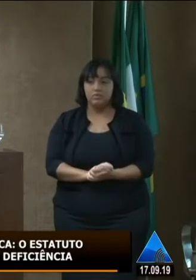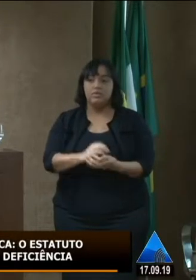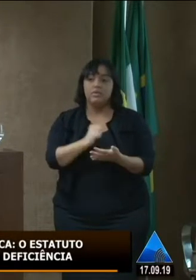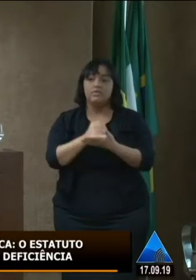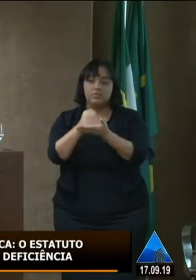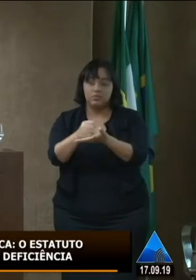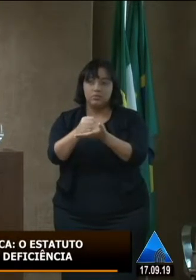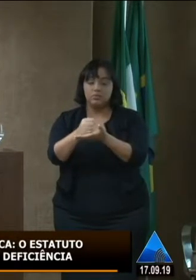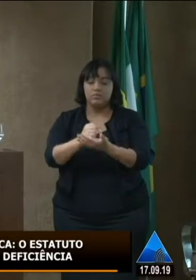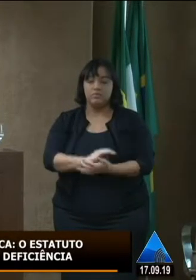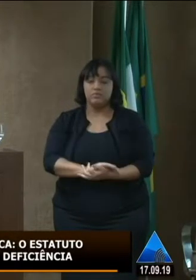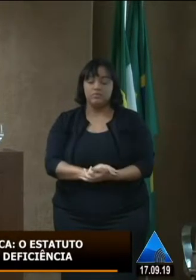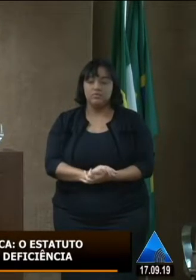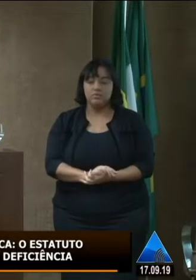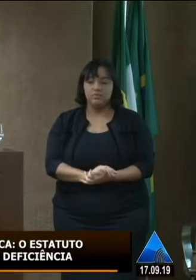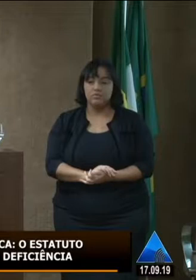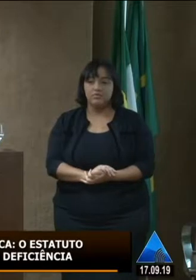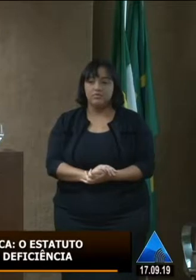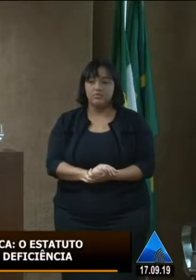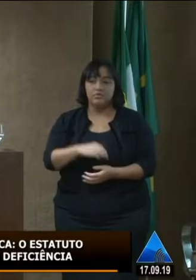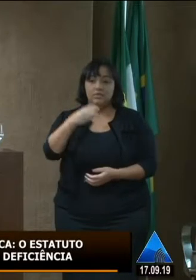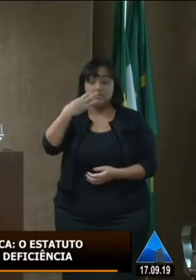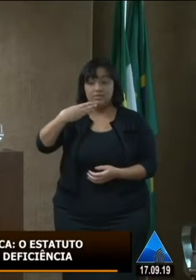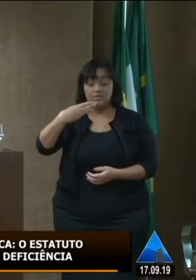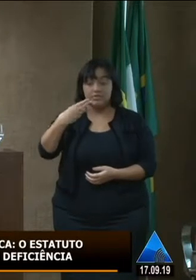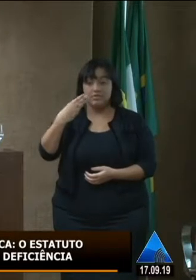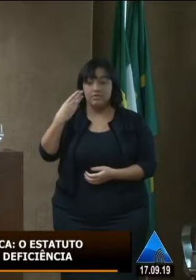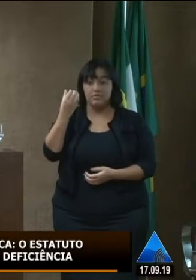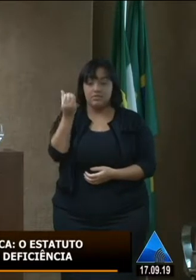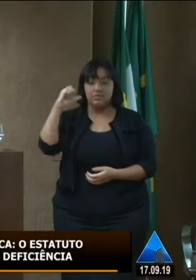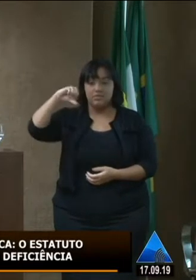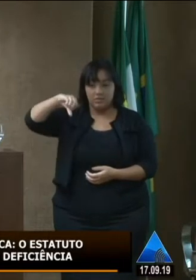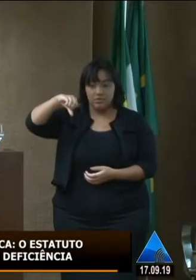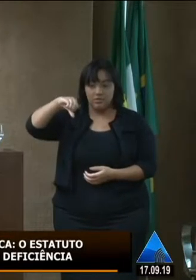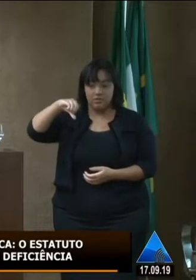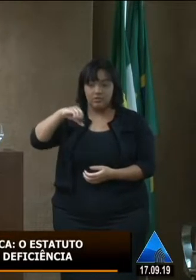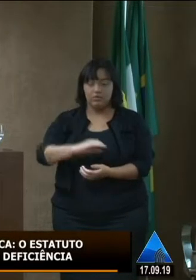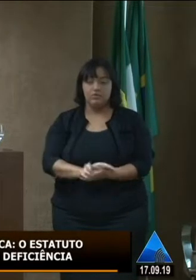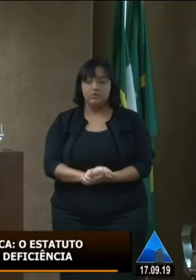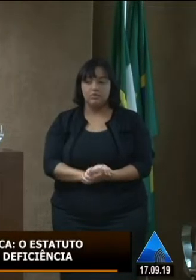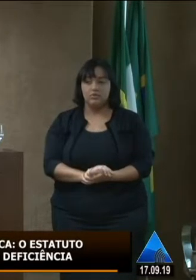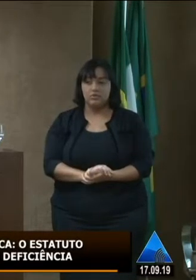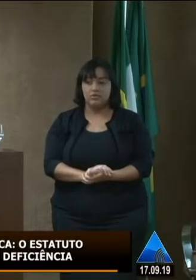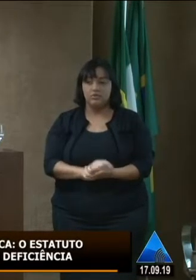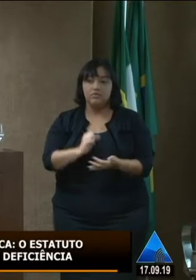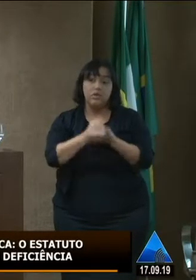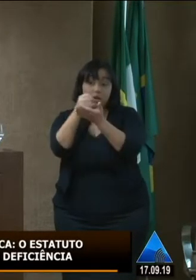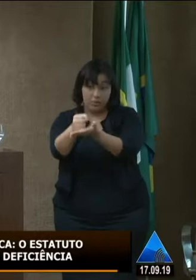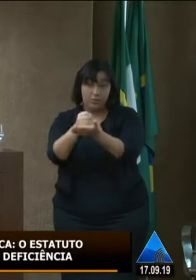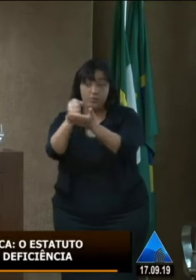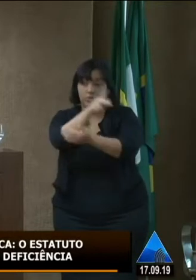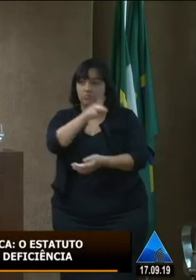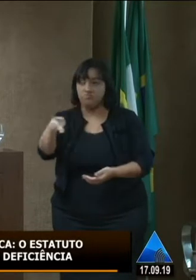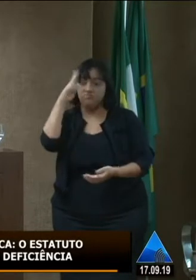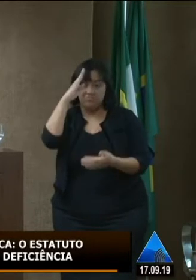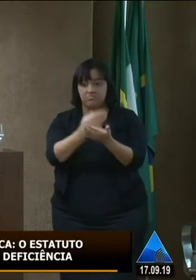educacional especializado com 369 salas de recursos nas escolas professores de apoio que